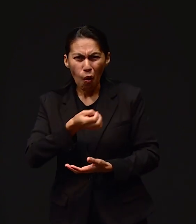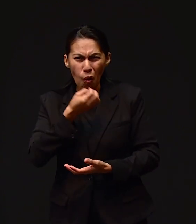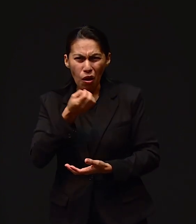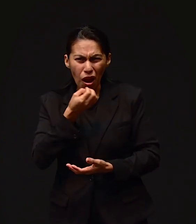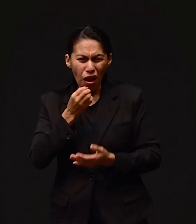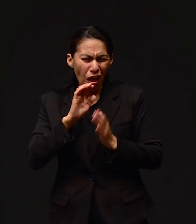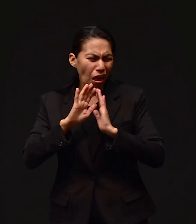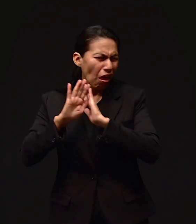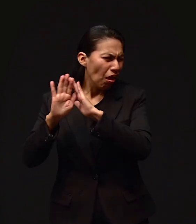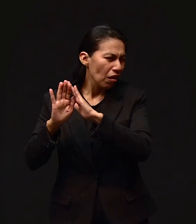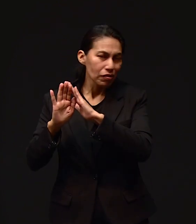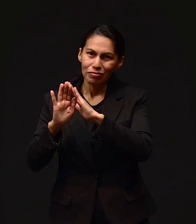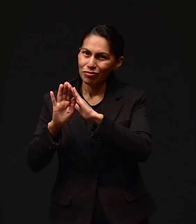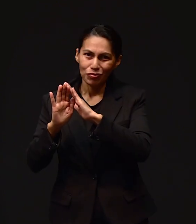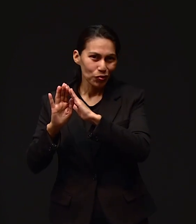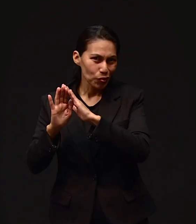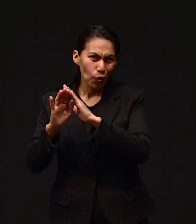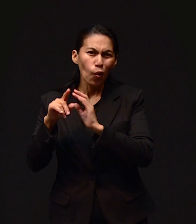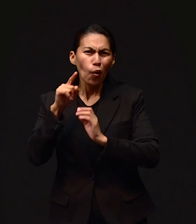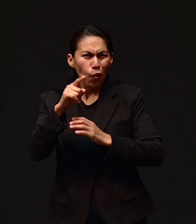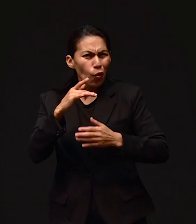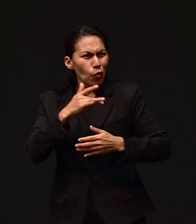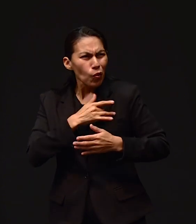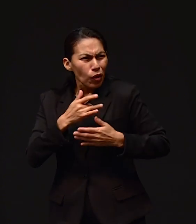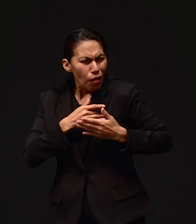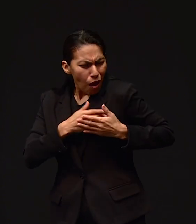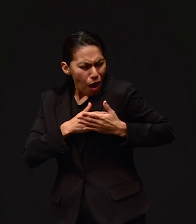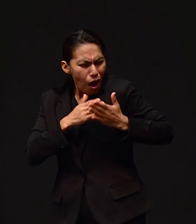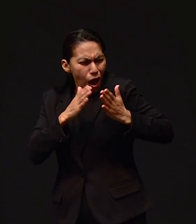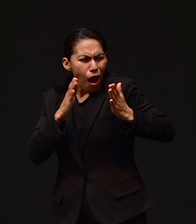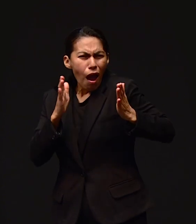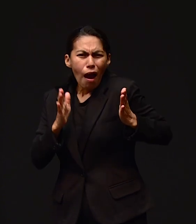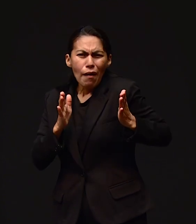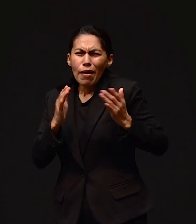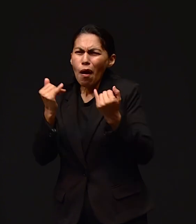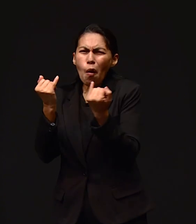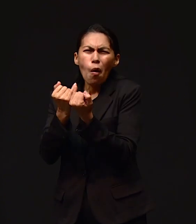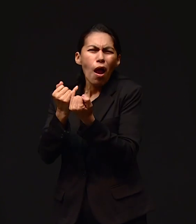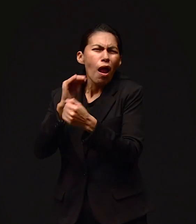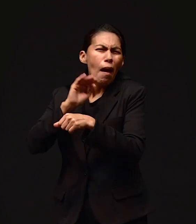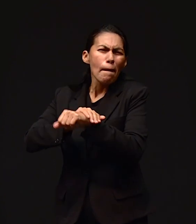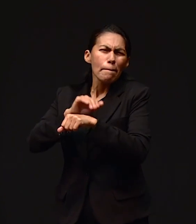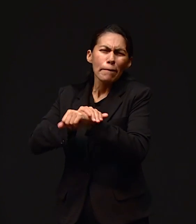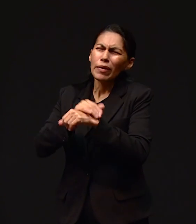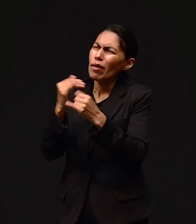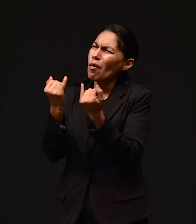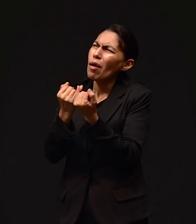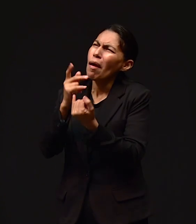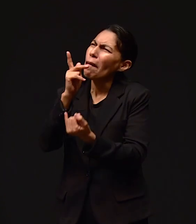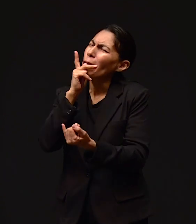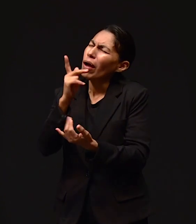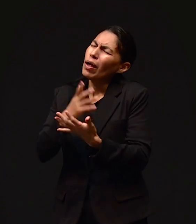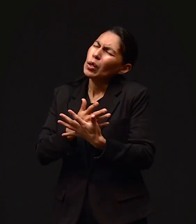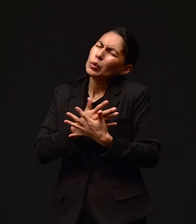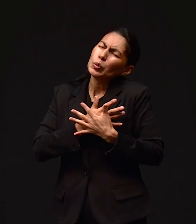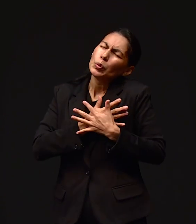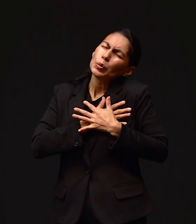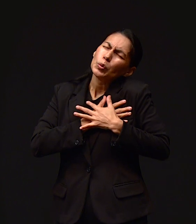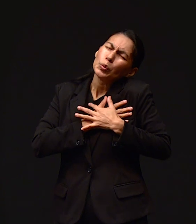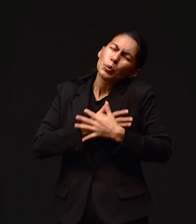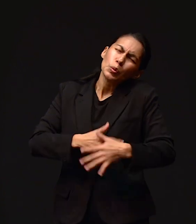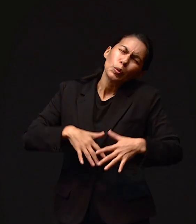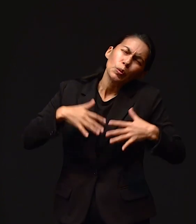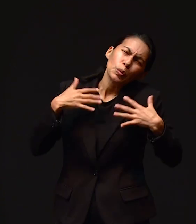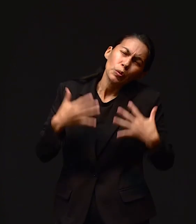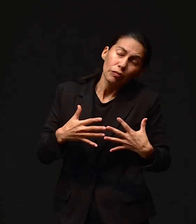Dilatar La oración Abre tu corazón A Dios Como a un amigo Como un padre amante Busca